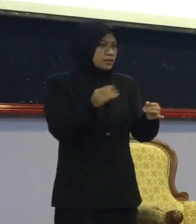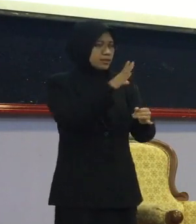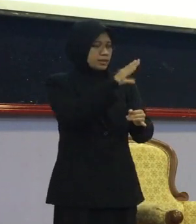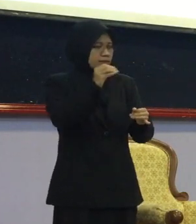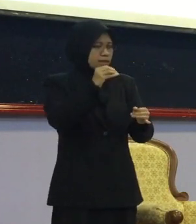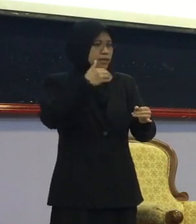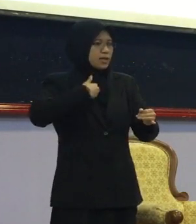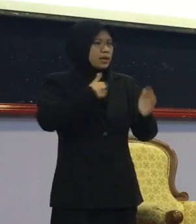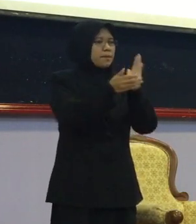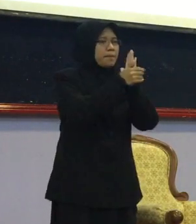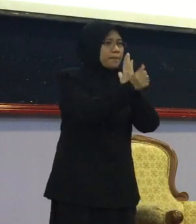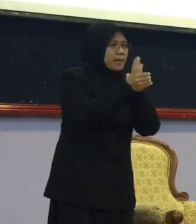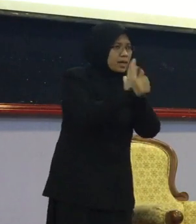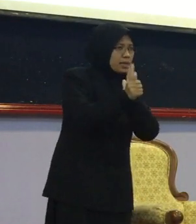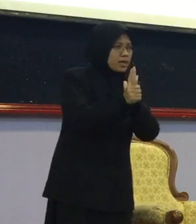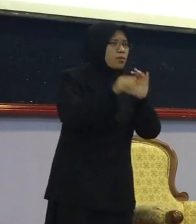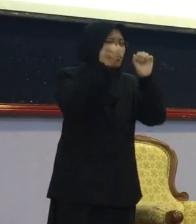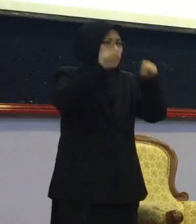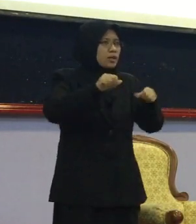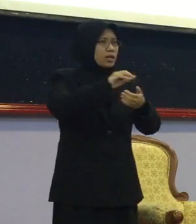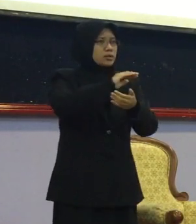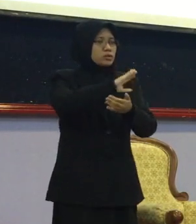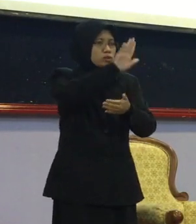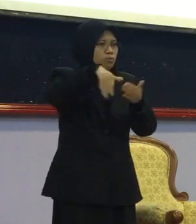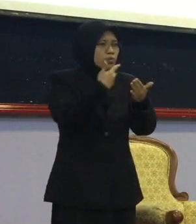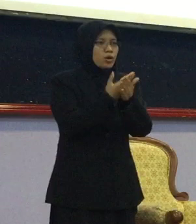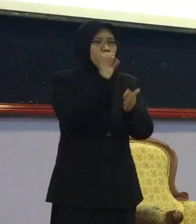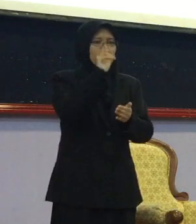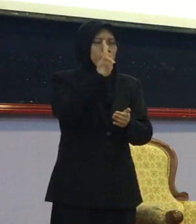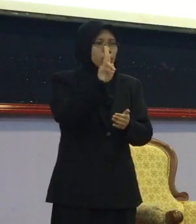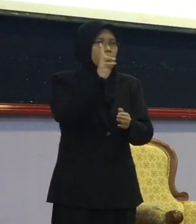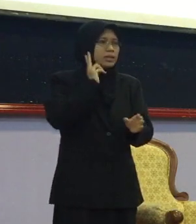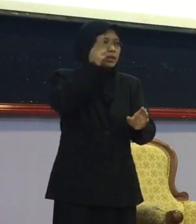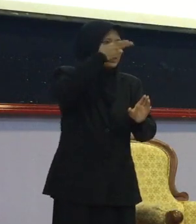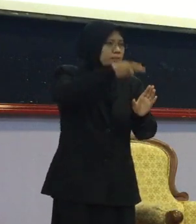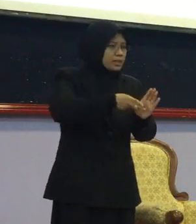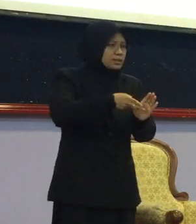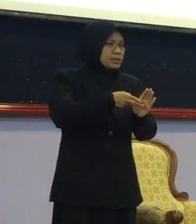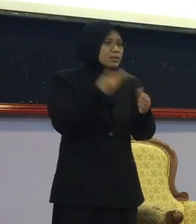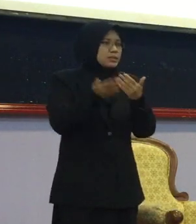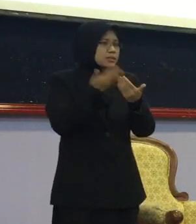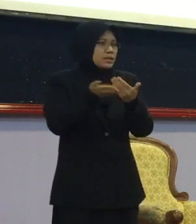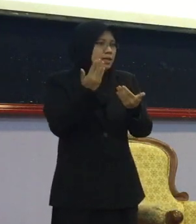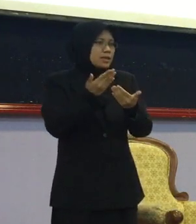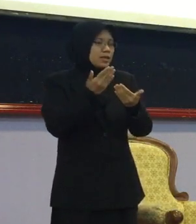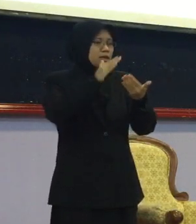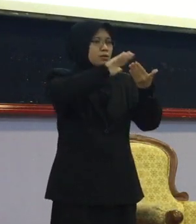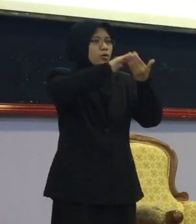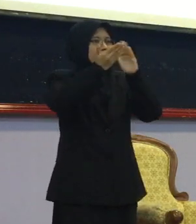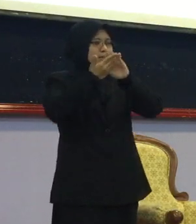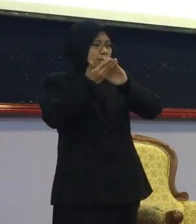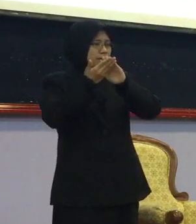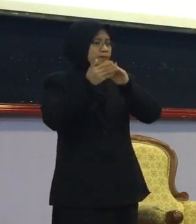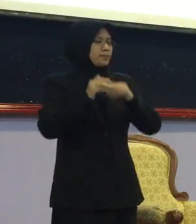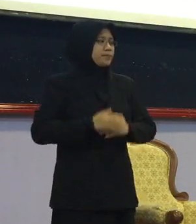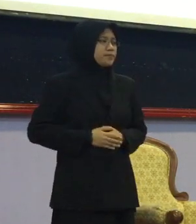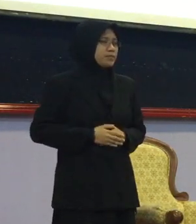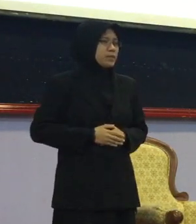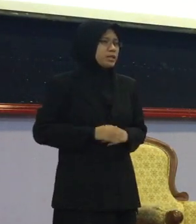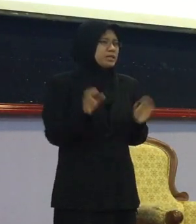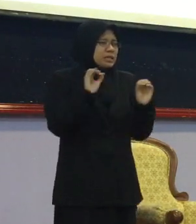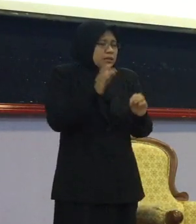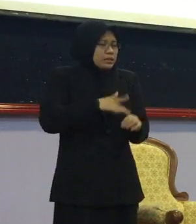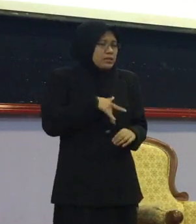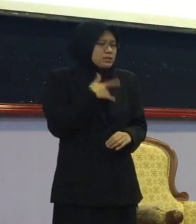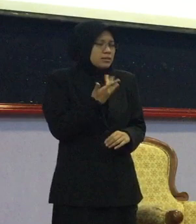kreativiti Dan juga Membolehkan orang-orang upaya Terlibat dengan berkesan Dalam masyarakat yang bebas So tak adalah Terasa